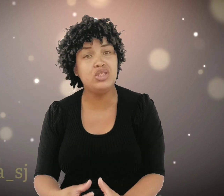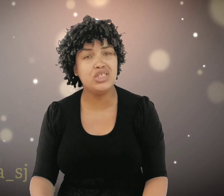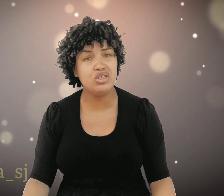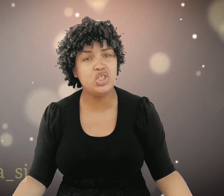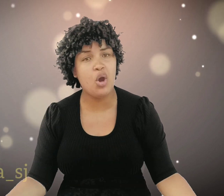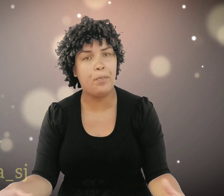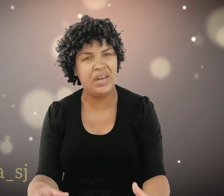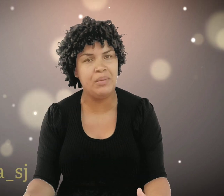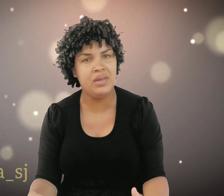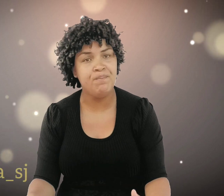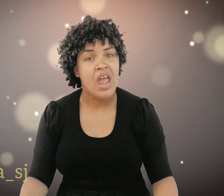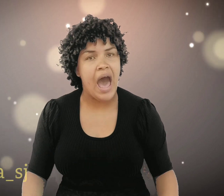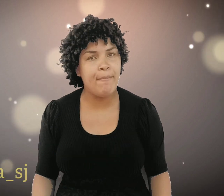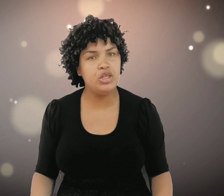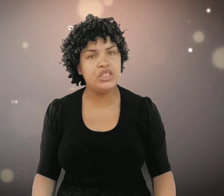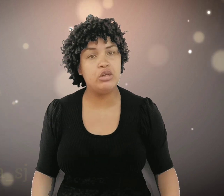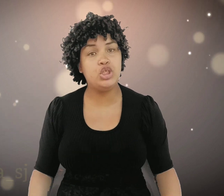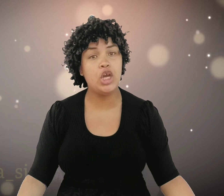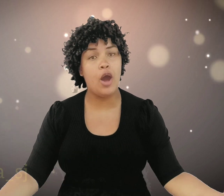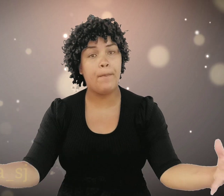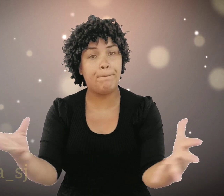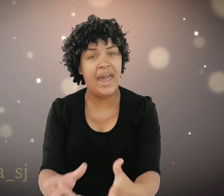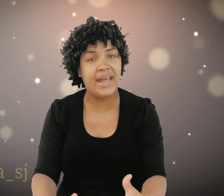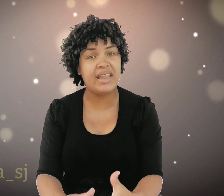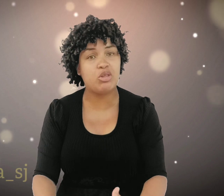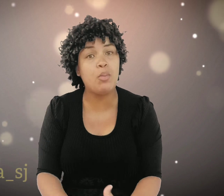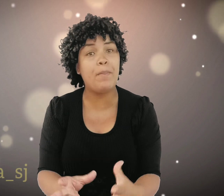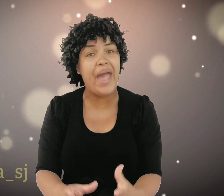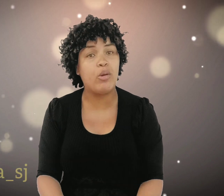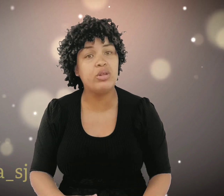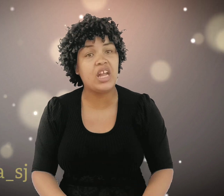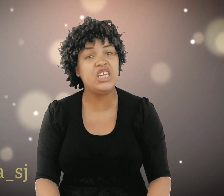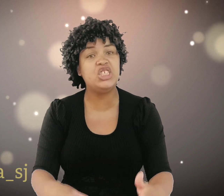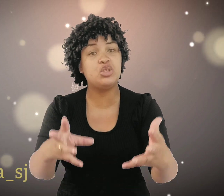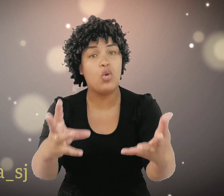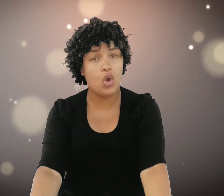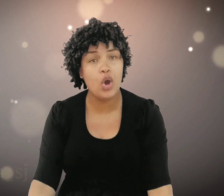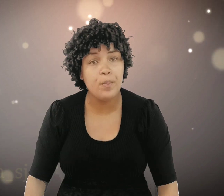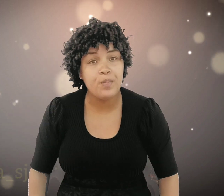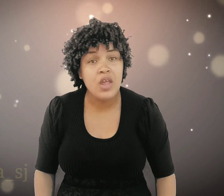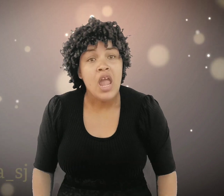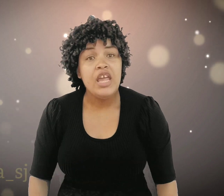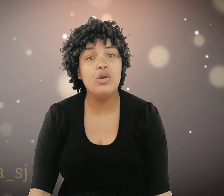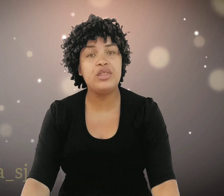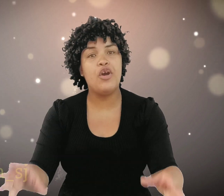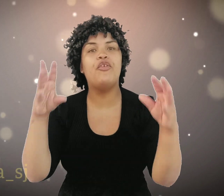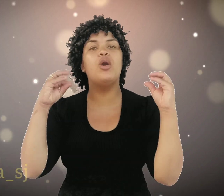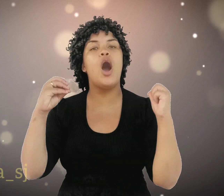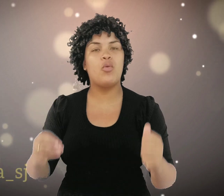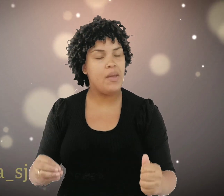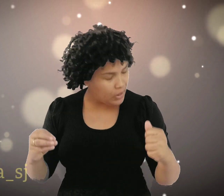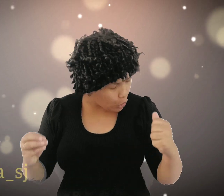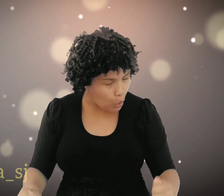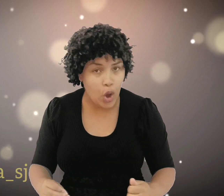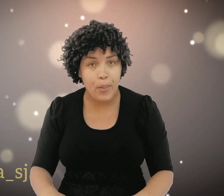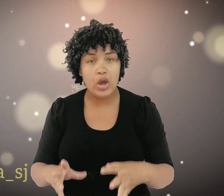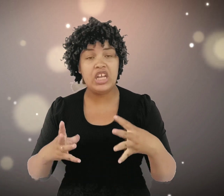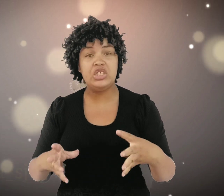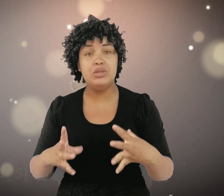a multidão te oprime. A multidão te aperta. E tu me pergunta quem te tocou. E o Senhor falou. Alguém me tocou porque de mim